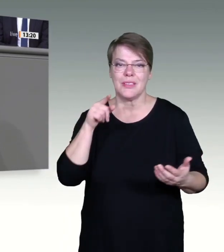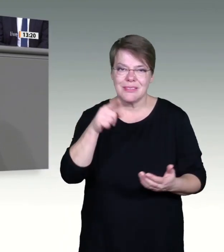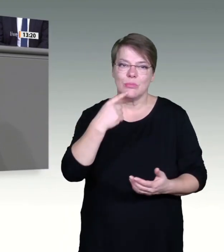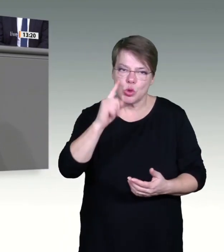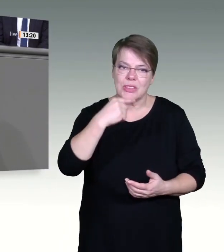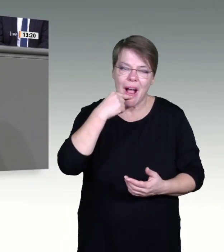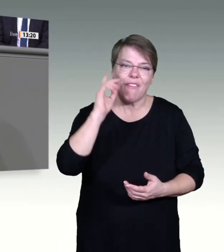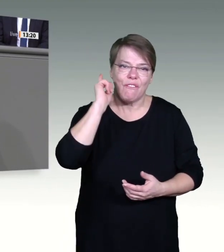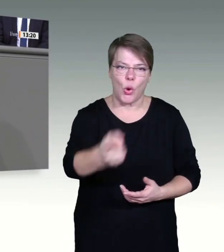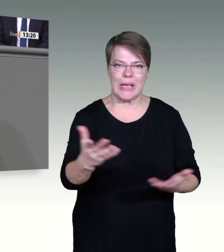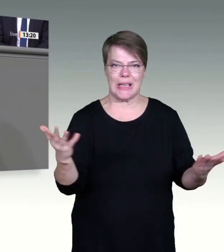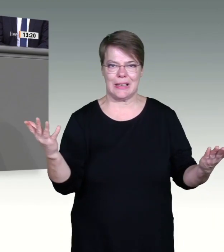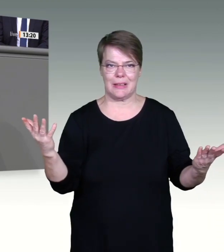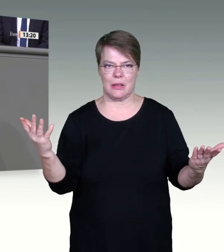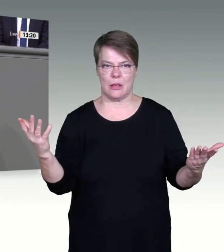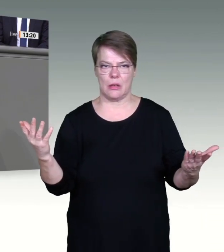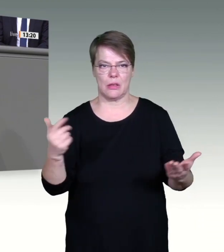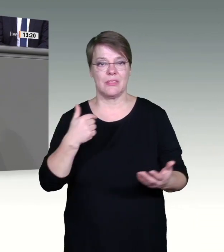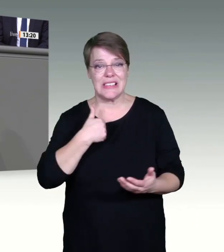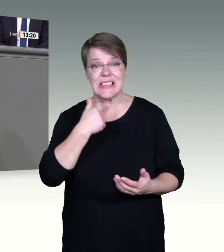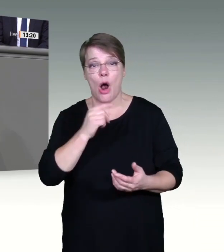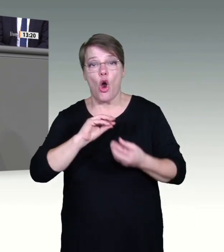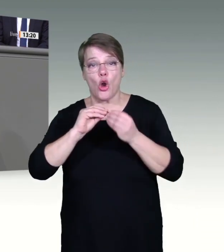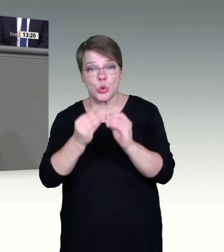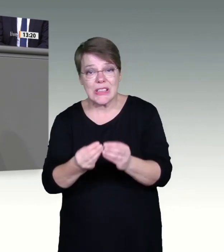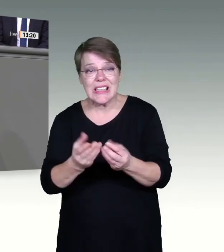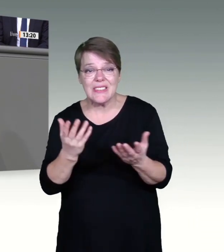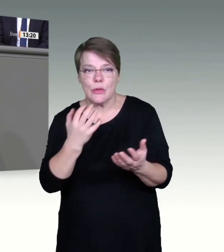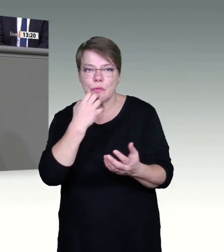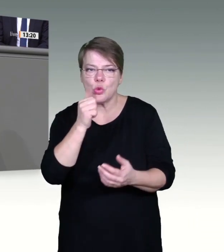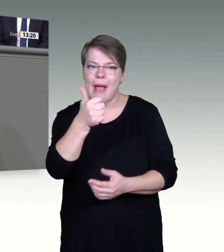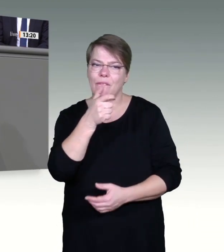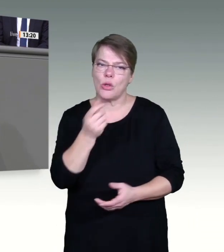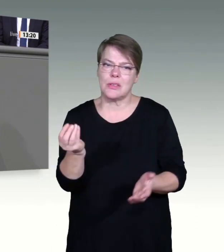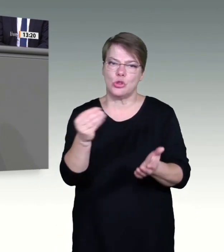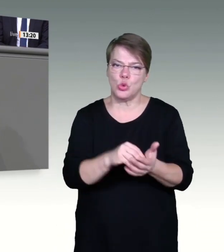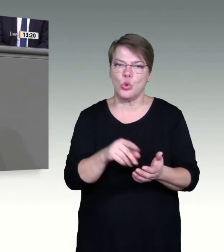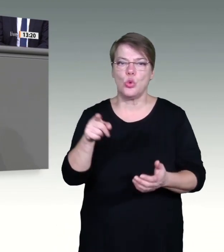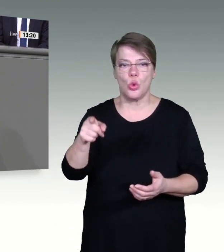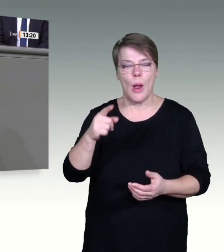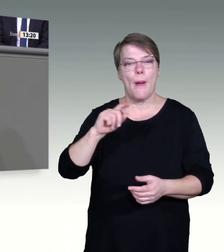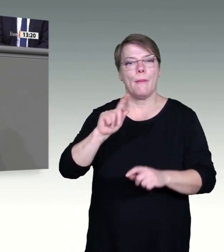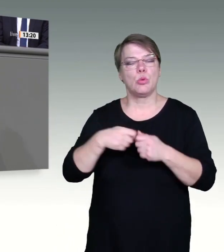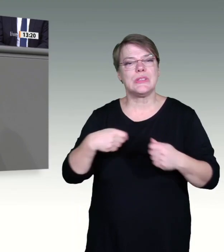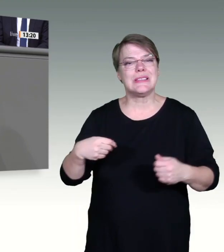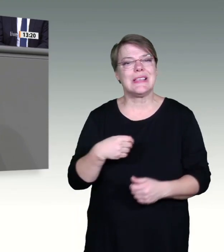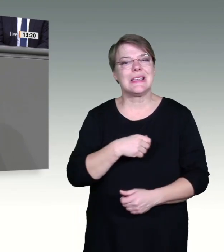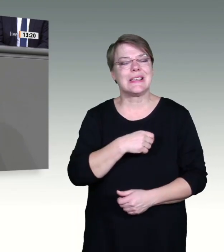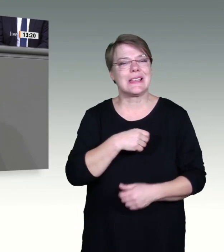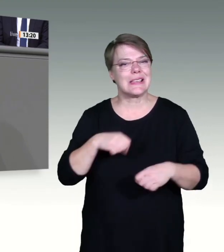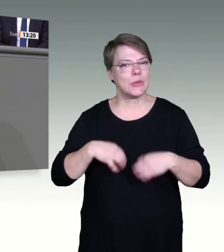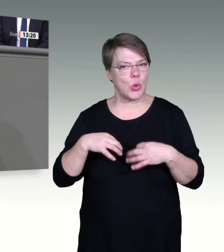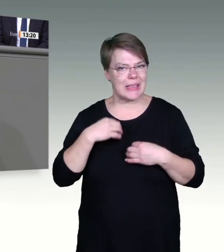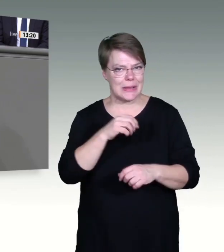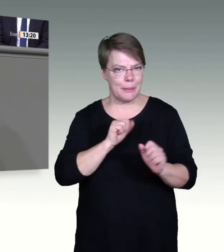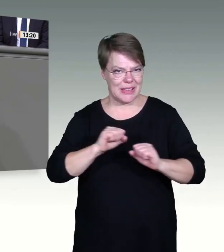glückliches Händchen in der neuen Koalition für die Menschen in unserem Land. Gleichzeitig möchte ich das